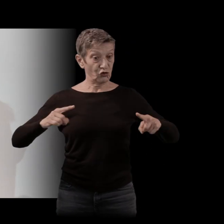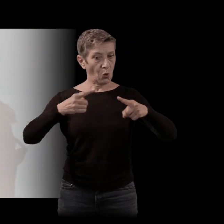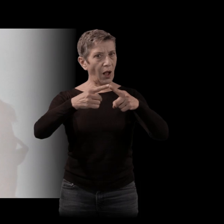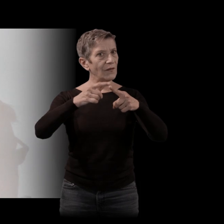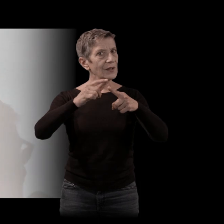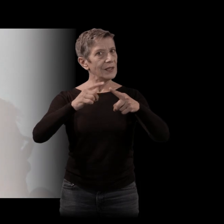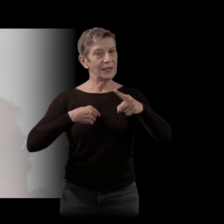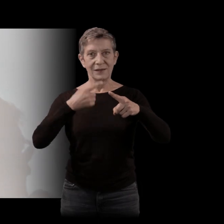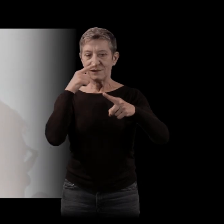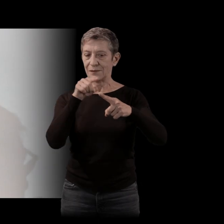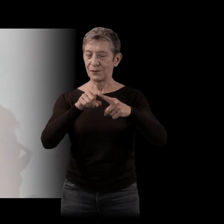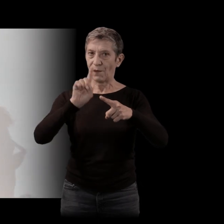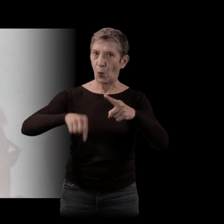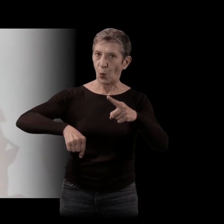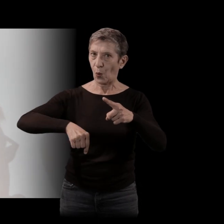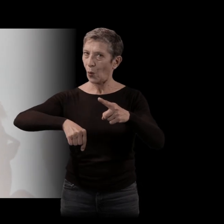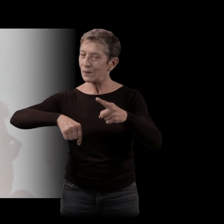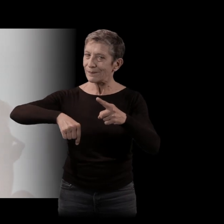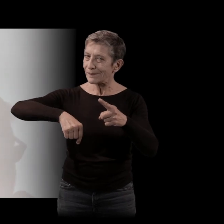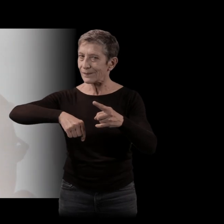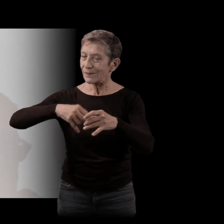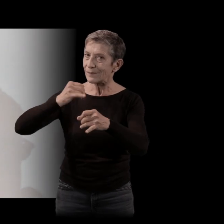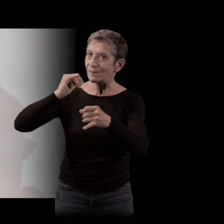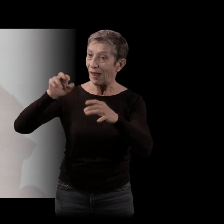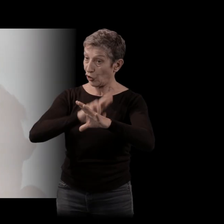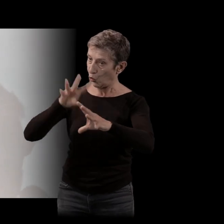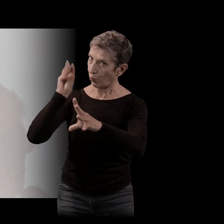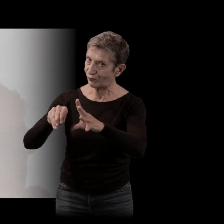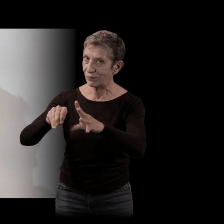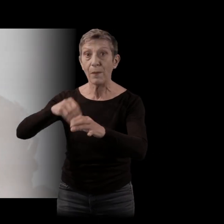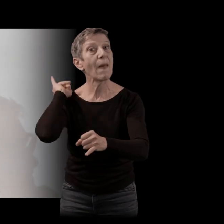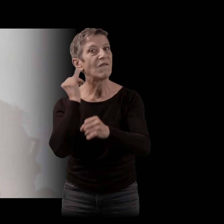ancrées et fictives. C'est très important parce que sinon, je me sens tenu de respecter